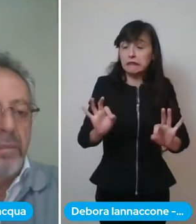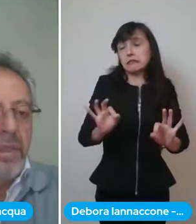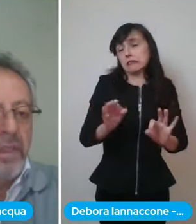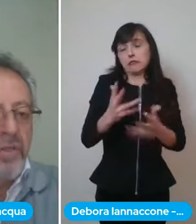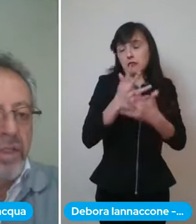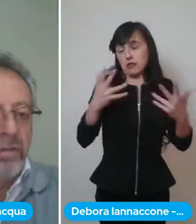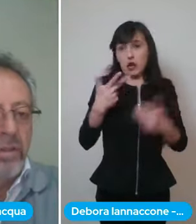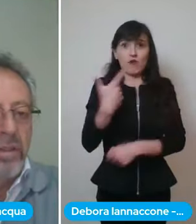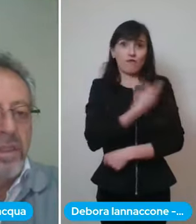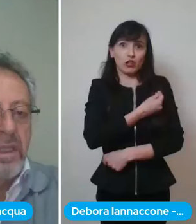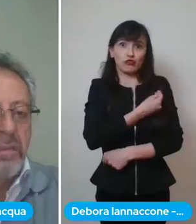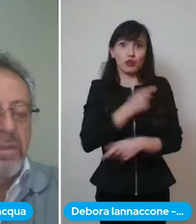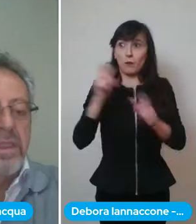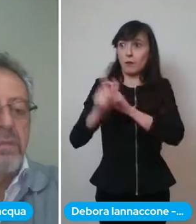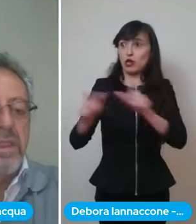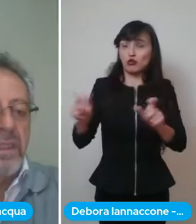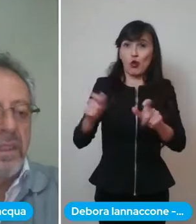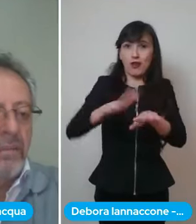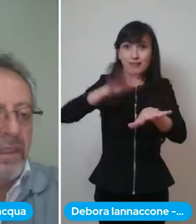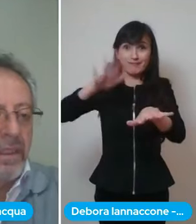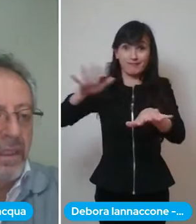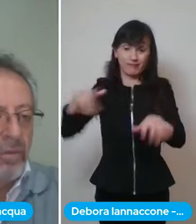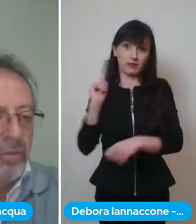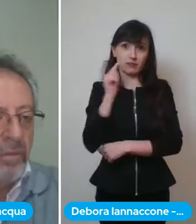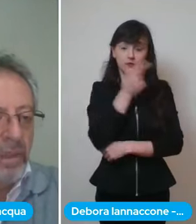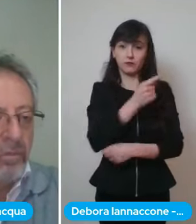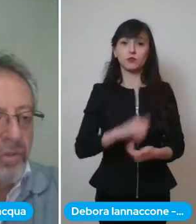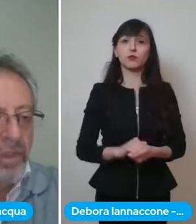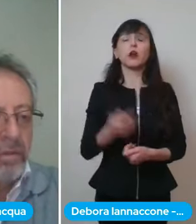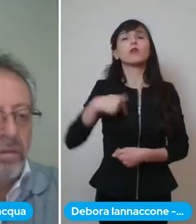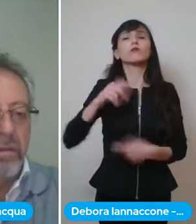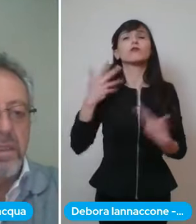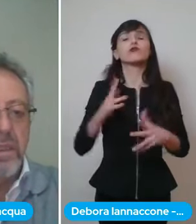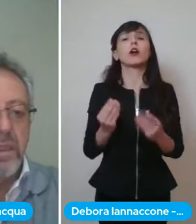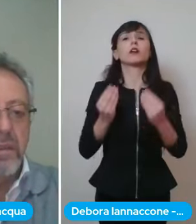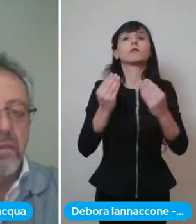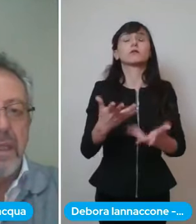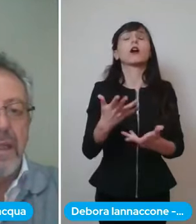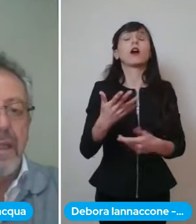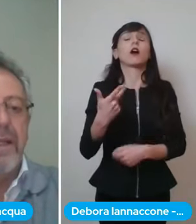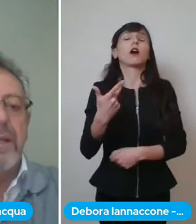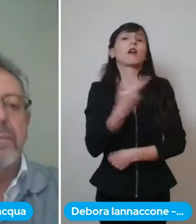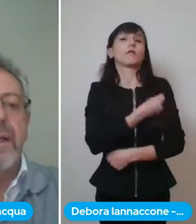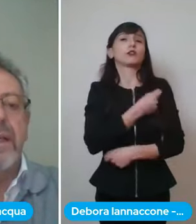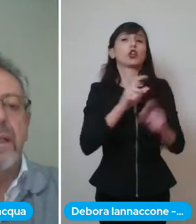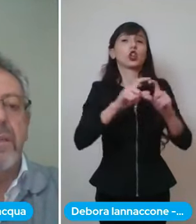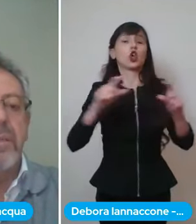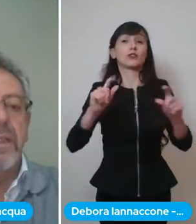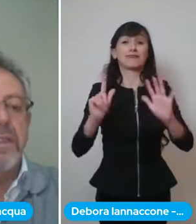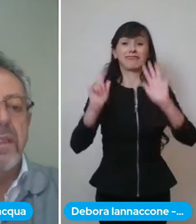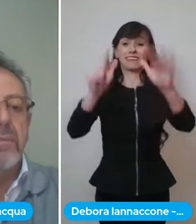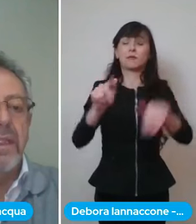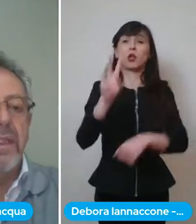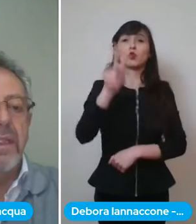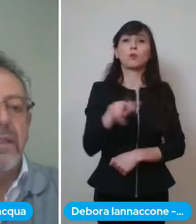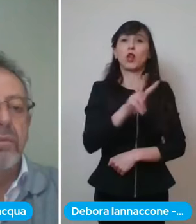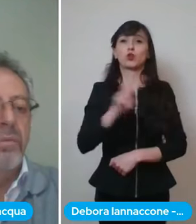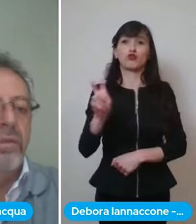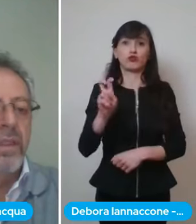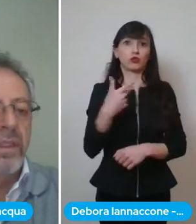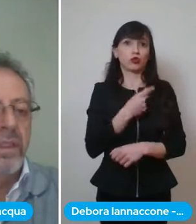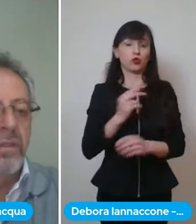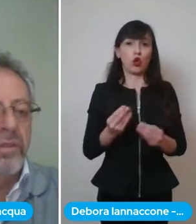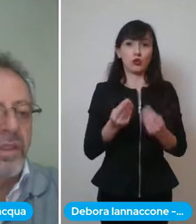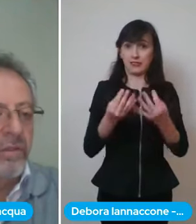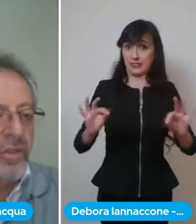dato dei primi 1.100 dosi, la prossima settimana daremo 2.200 dosi, è normale che la campagna dipende sempre dal